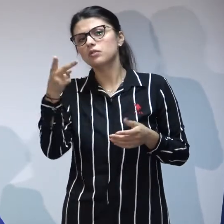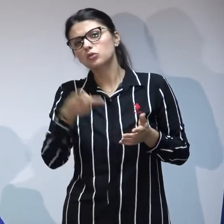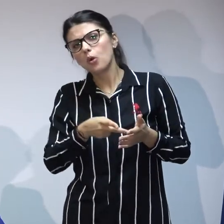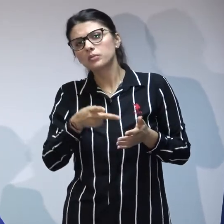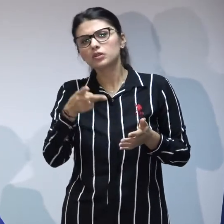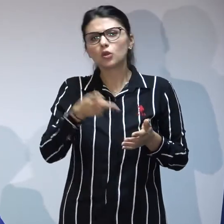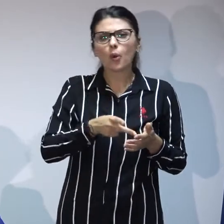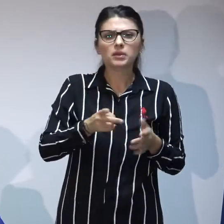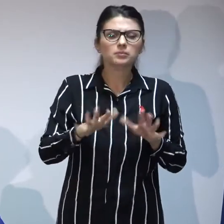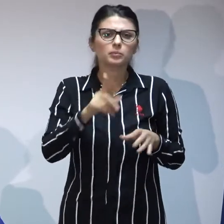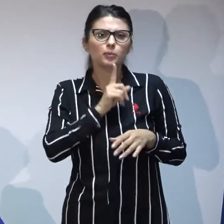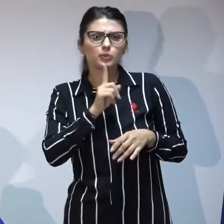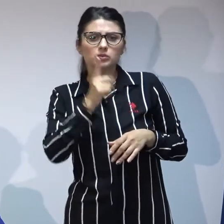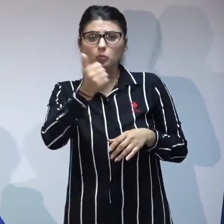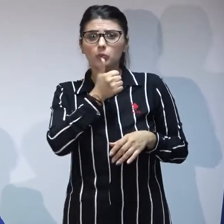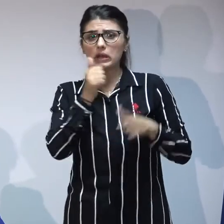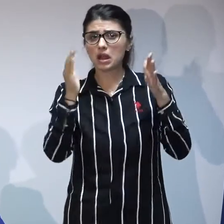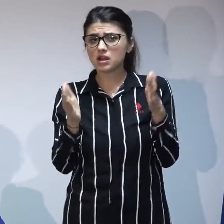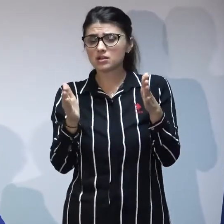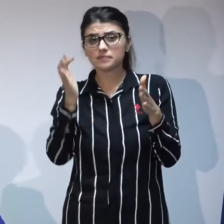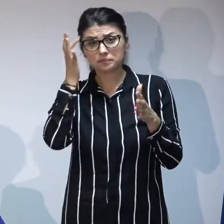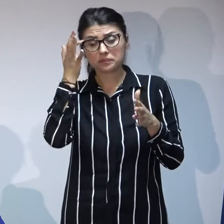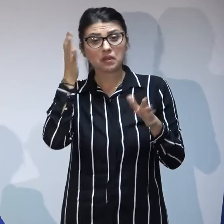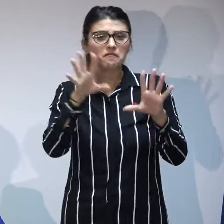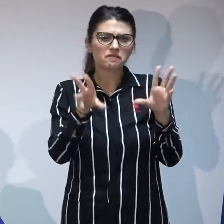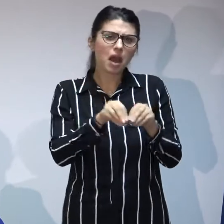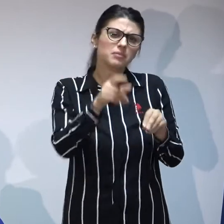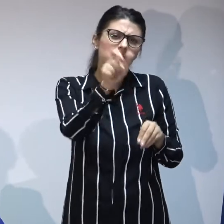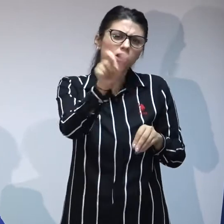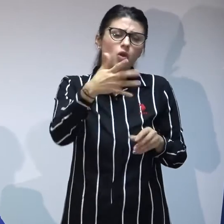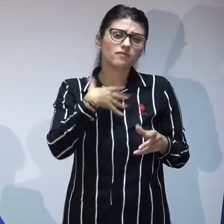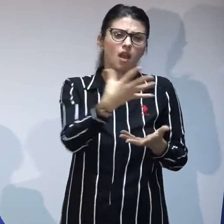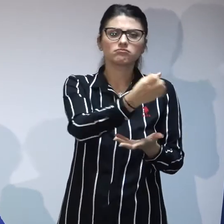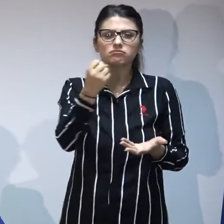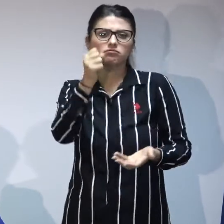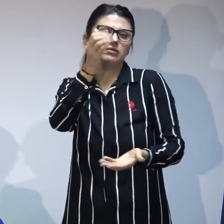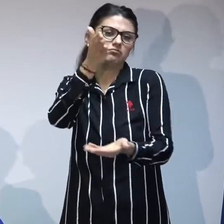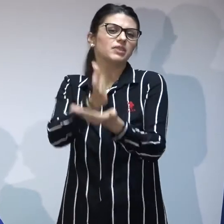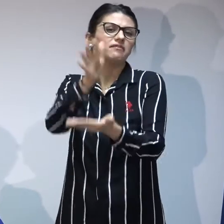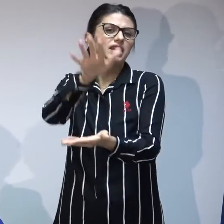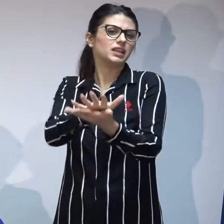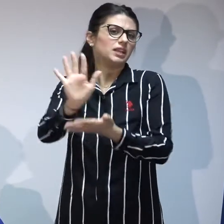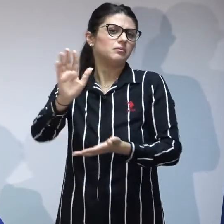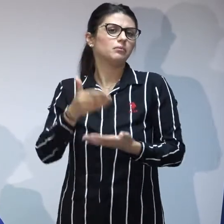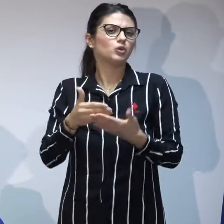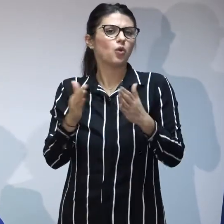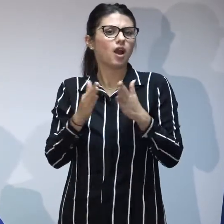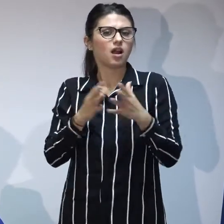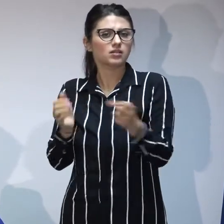și puțin de familie adoptatoare și cu atât mai mult 1.000 1.200 maxim de